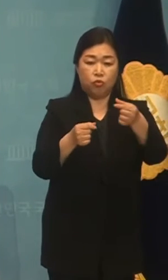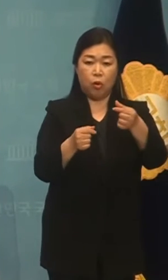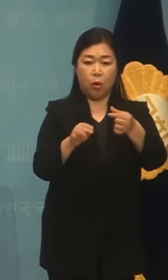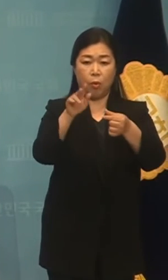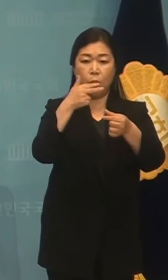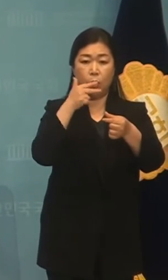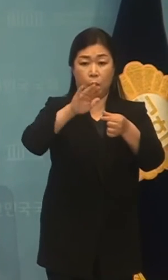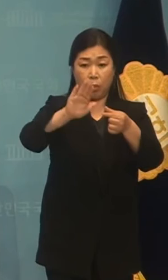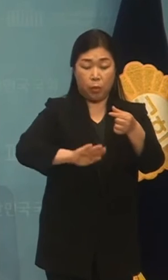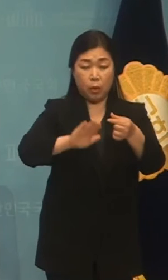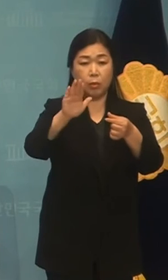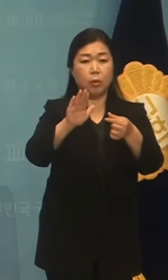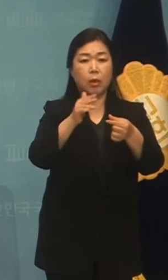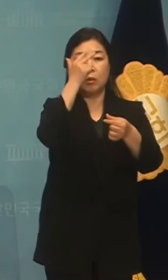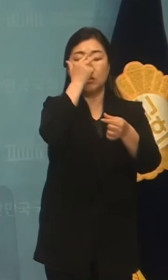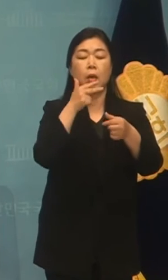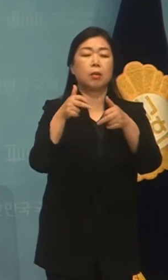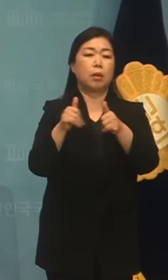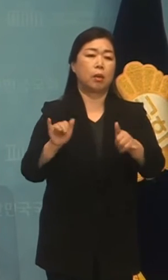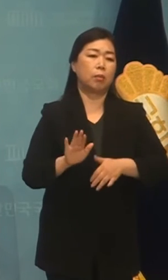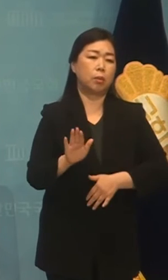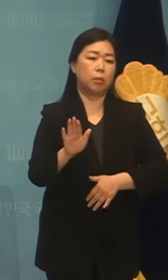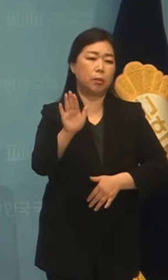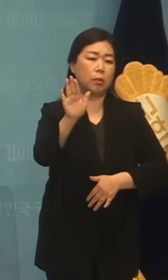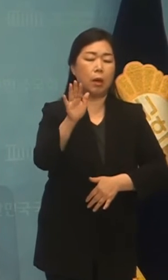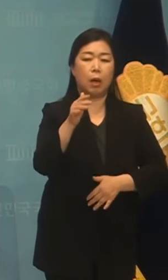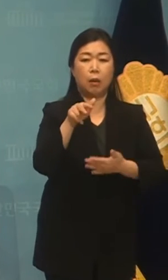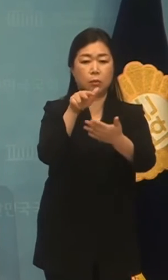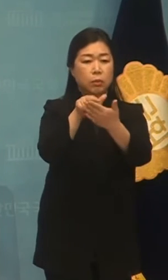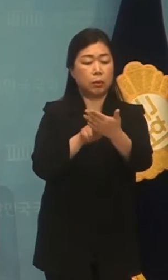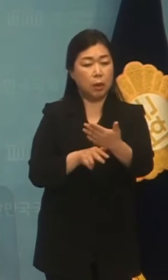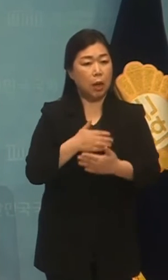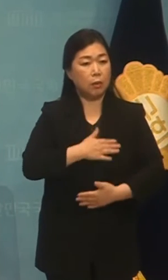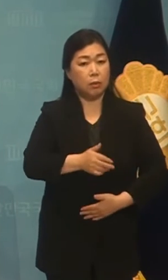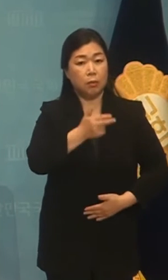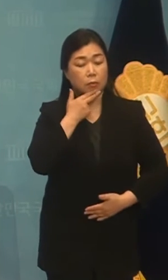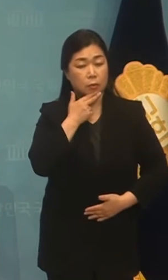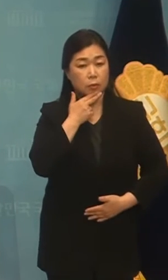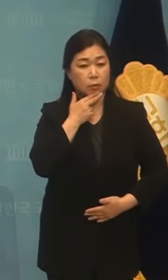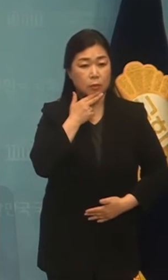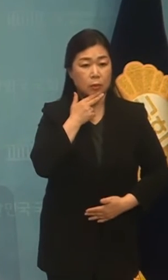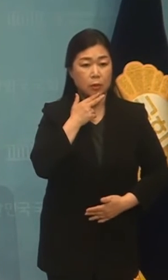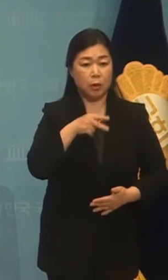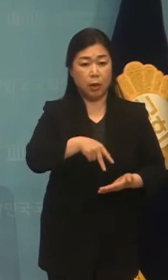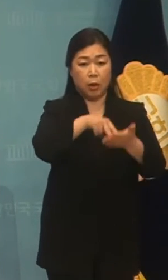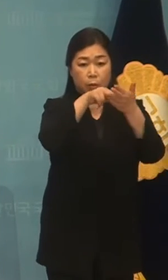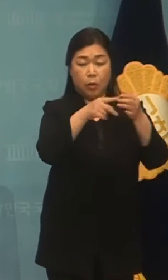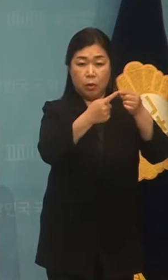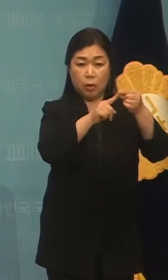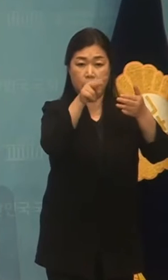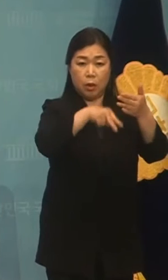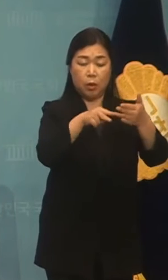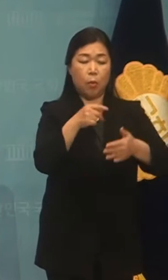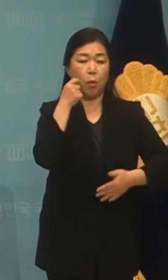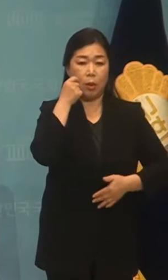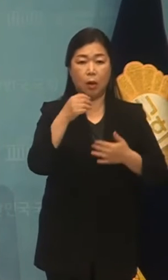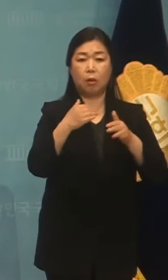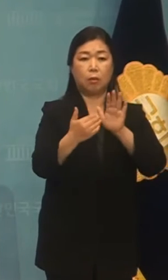항균필름 방역은 시각장애인들이 정치자를 잃을 수 없도록 걸어봐갔듯이